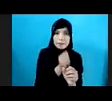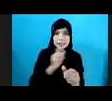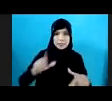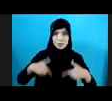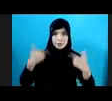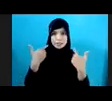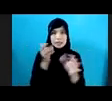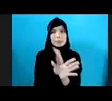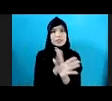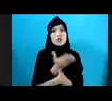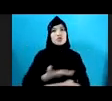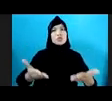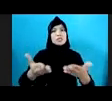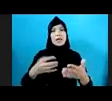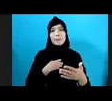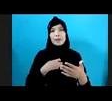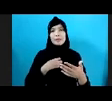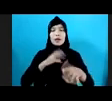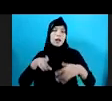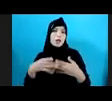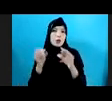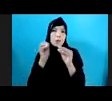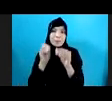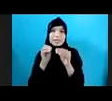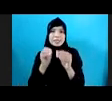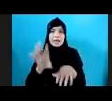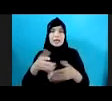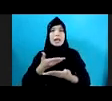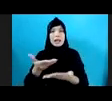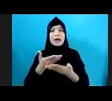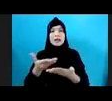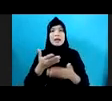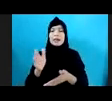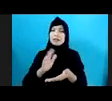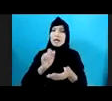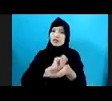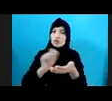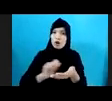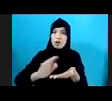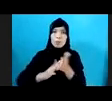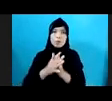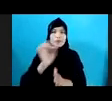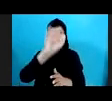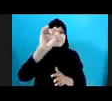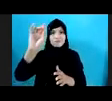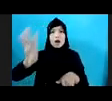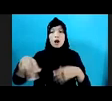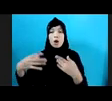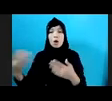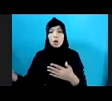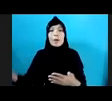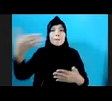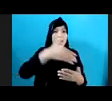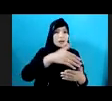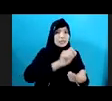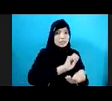Mental Spiritual Juga Soal Pendidikan Dan Layanan Dukungan Psikososial Di Sekolah Dan Komunitas Apabila Mereka Kembali Ke Sekolah Dan Komunitas